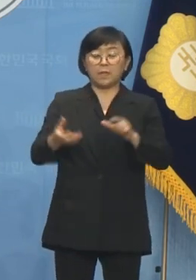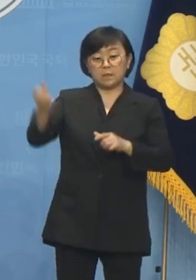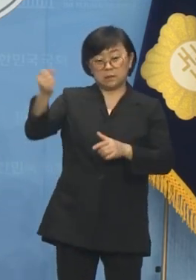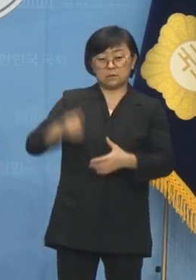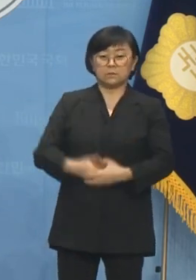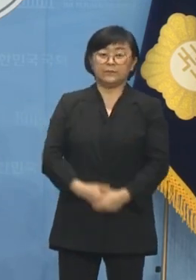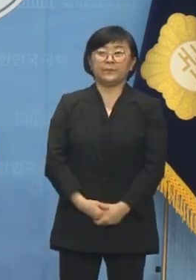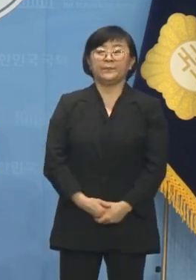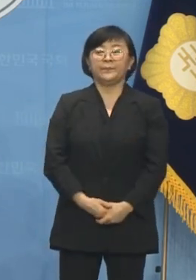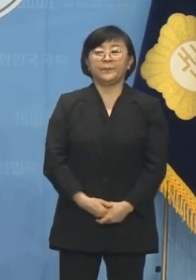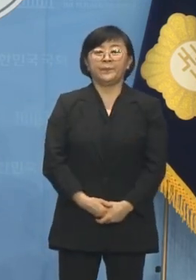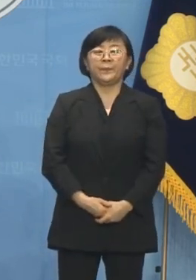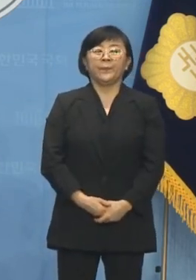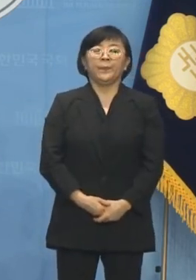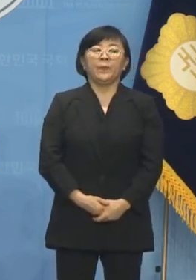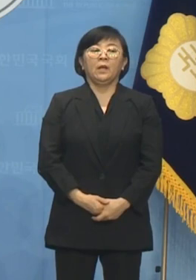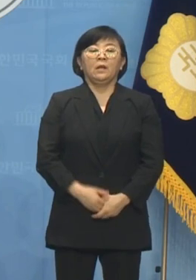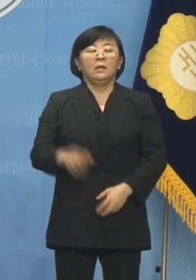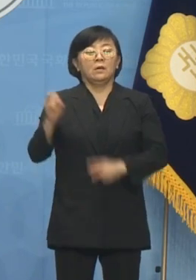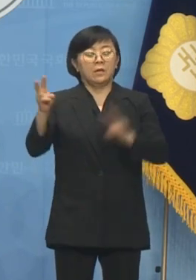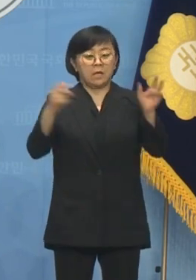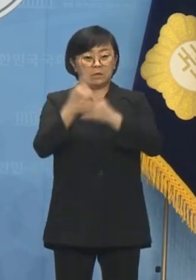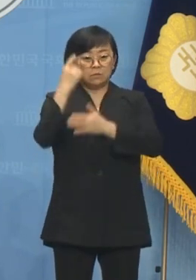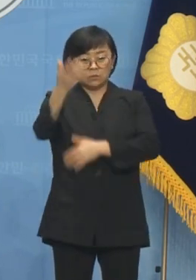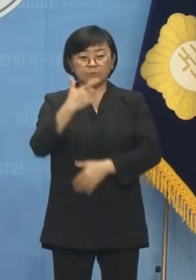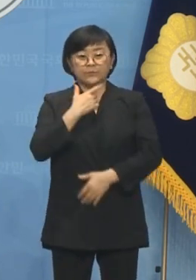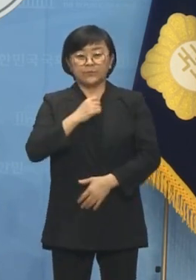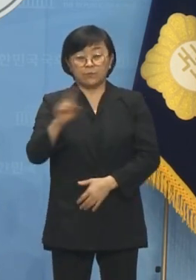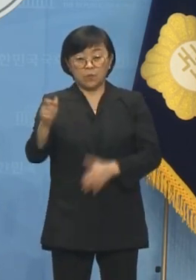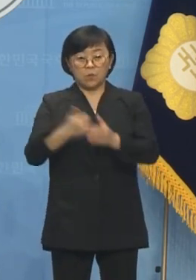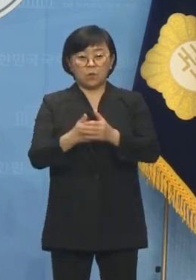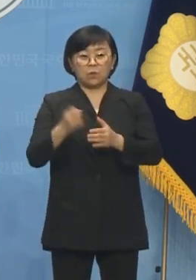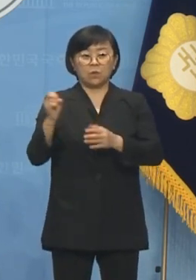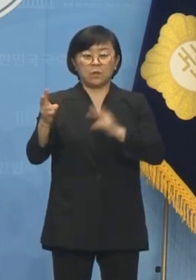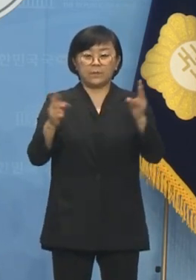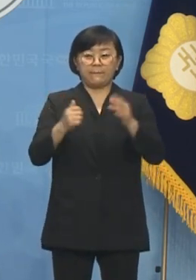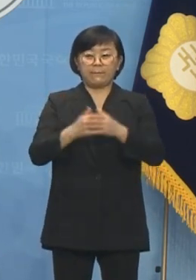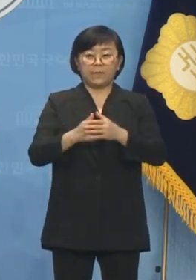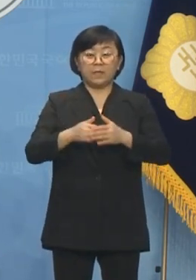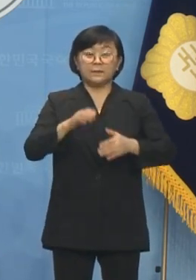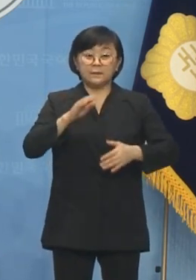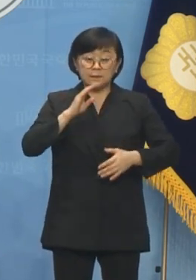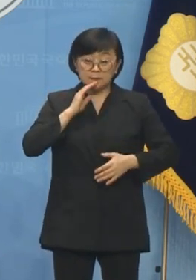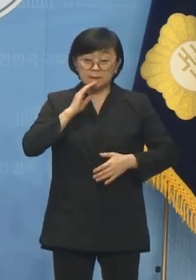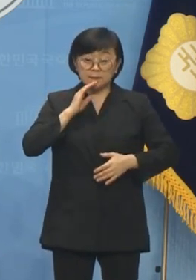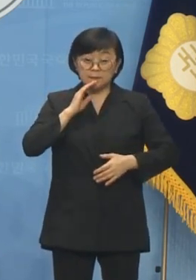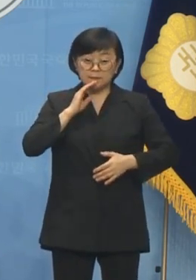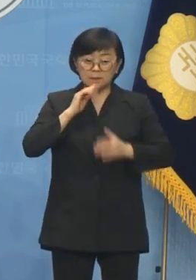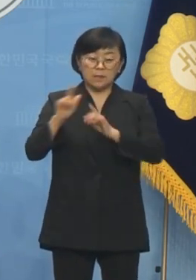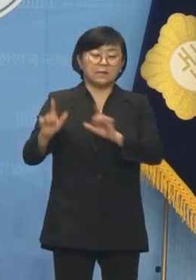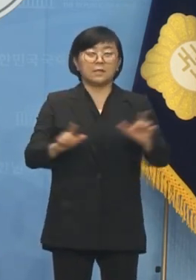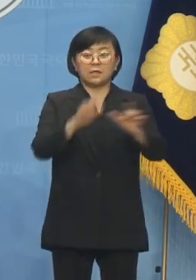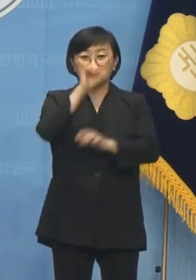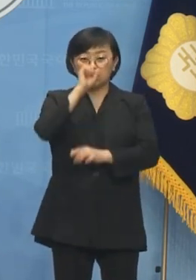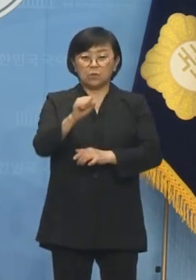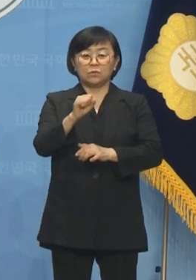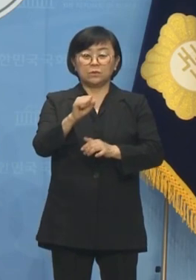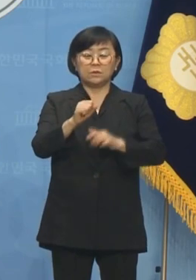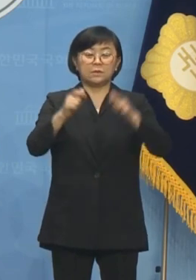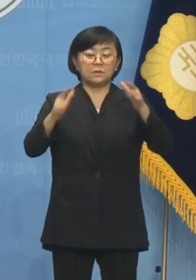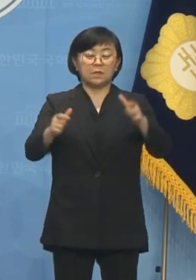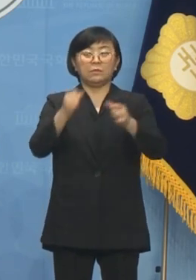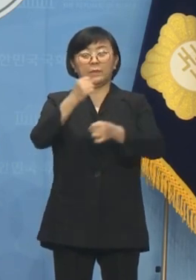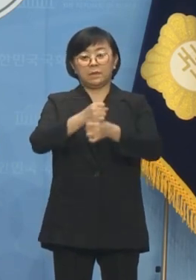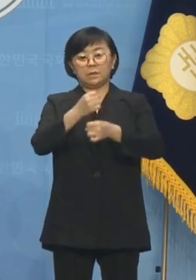거대 양당에게 묻습니다. 양당은 진정으로 살기 좋은 지역 만들기에